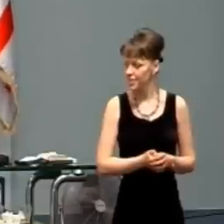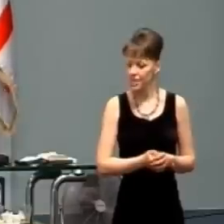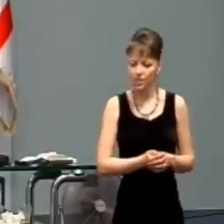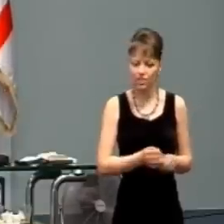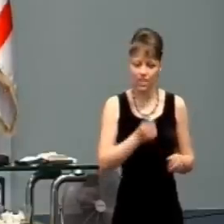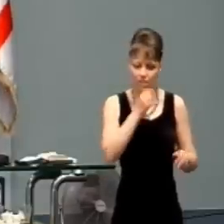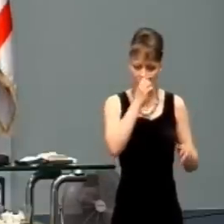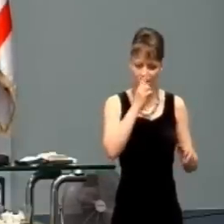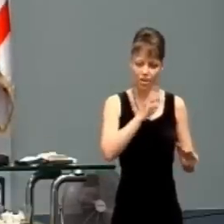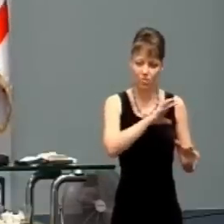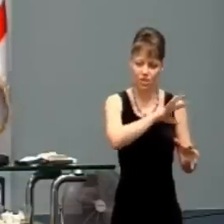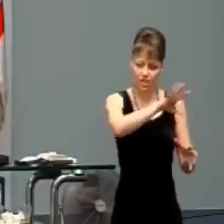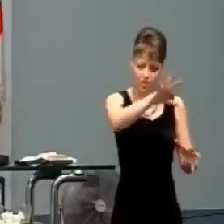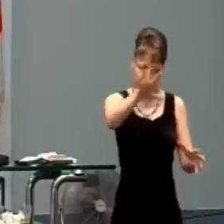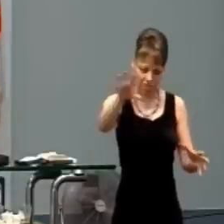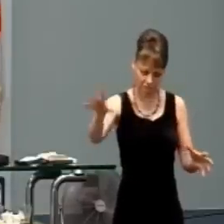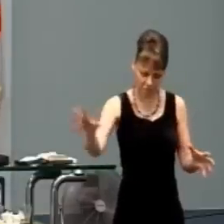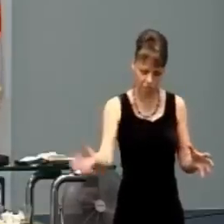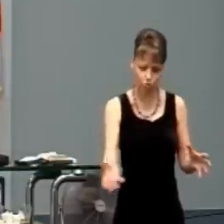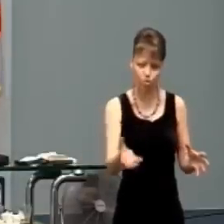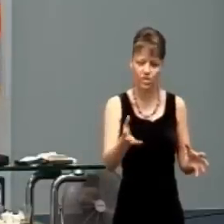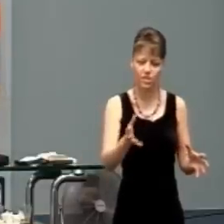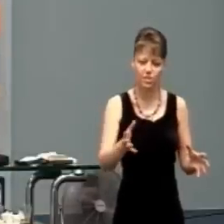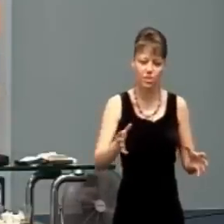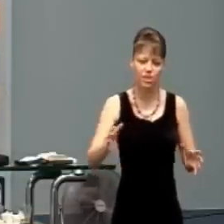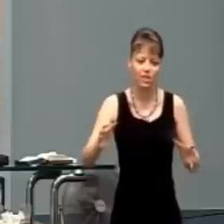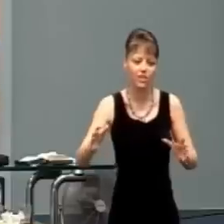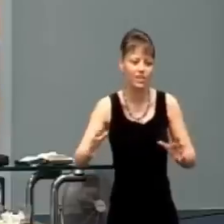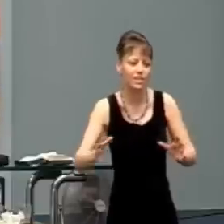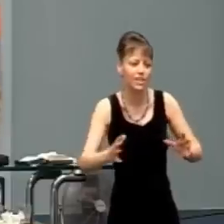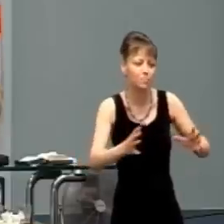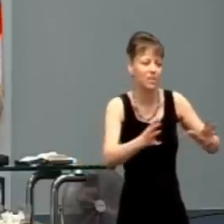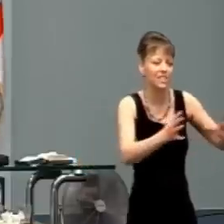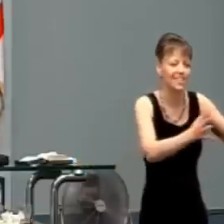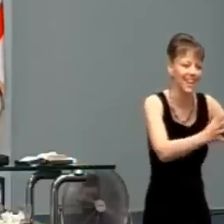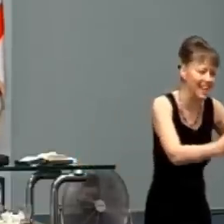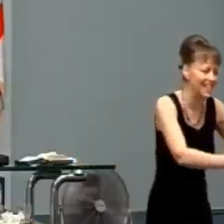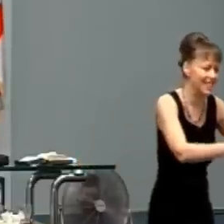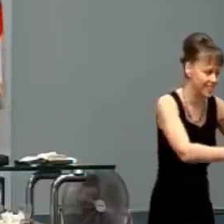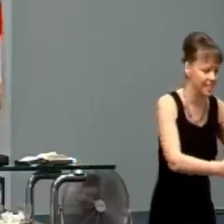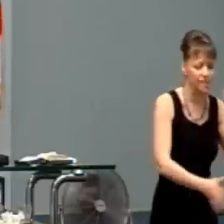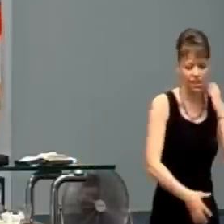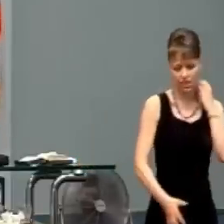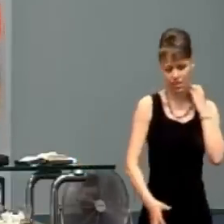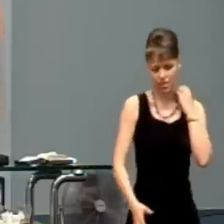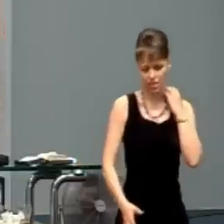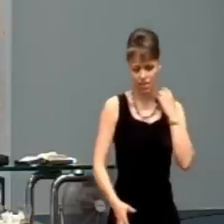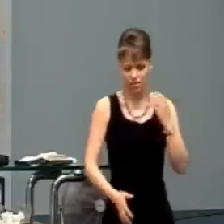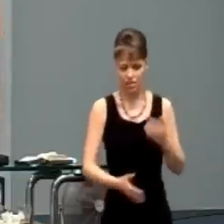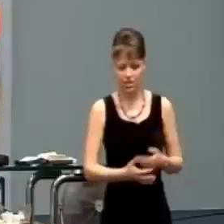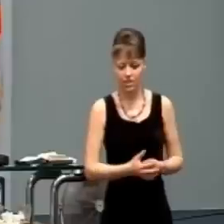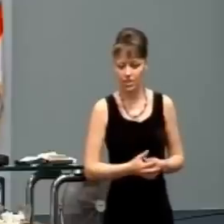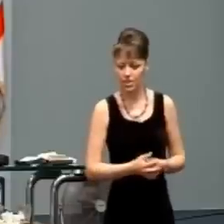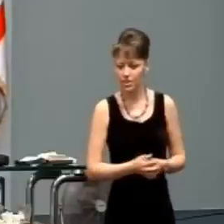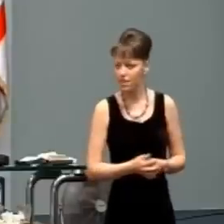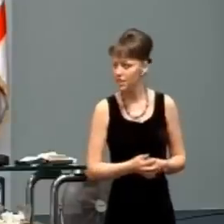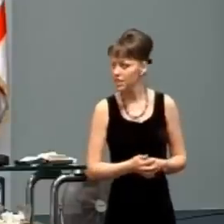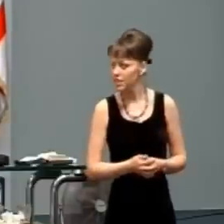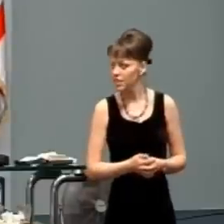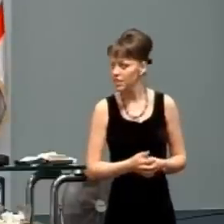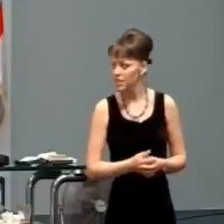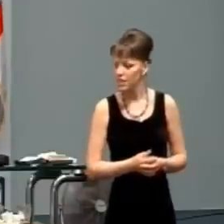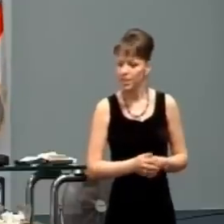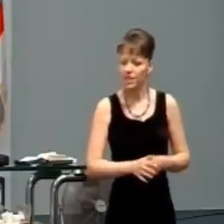Vo vedeckej terminológii existuje také niečo, ako potencionálna energia alebo